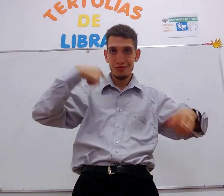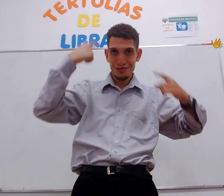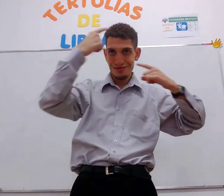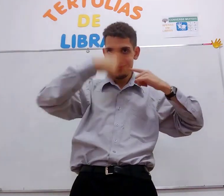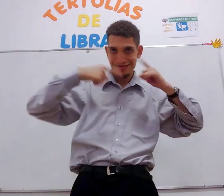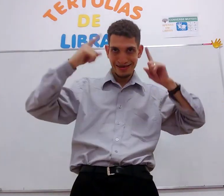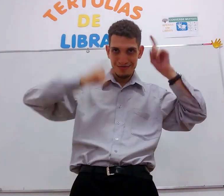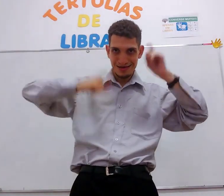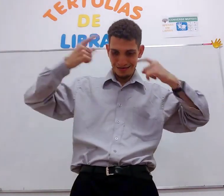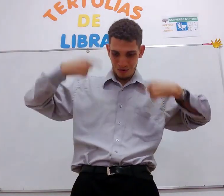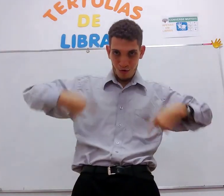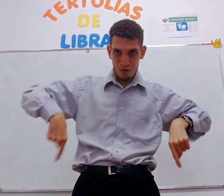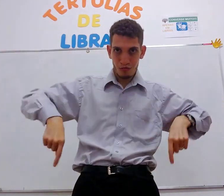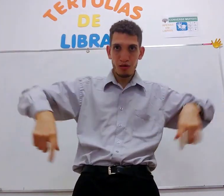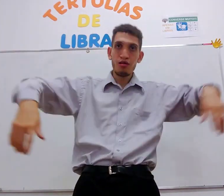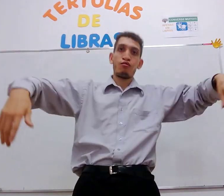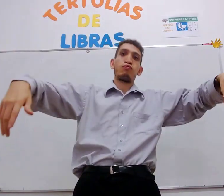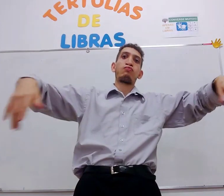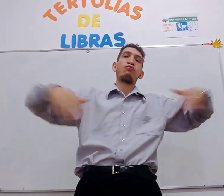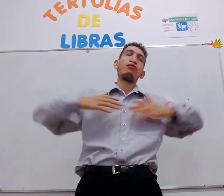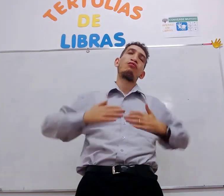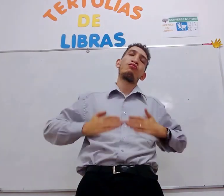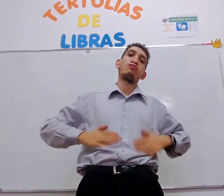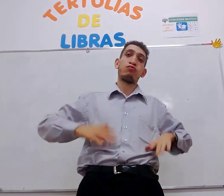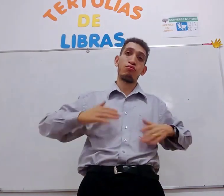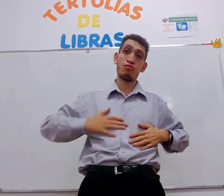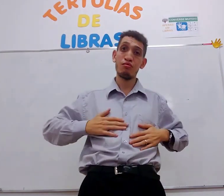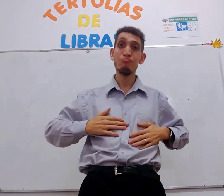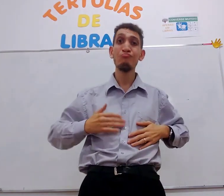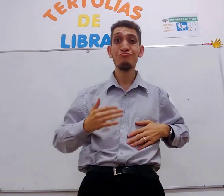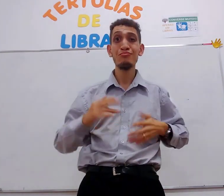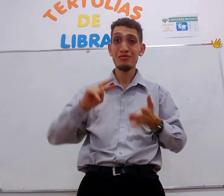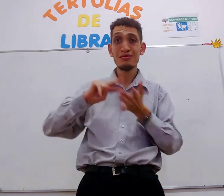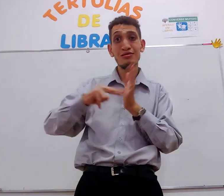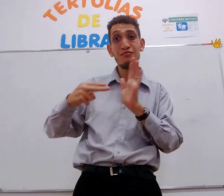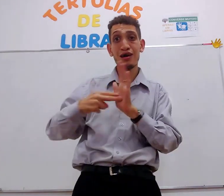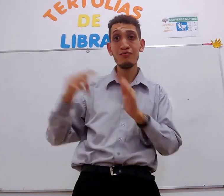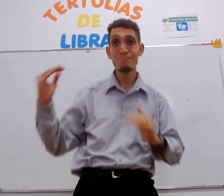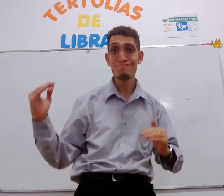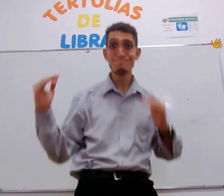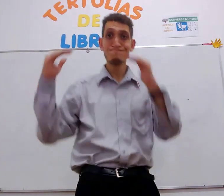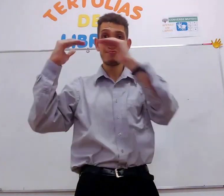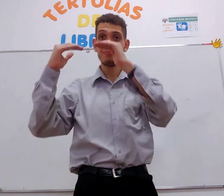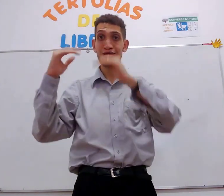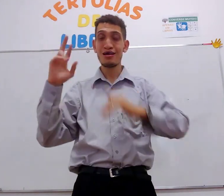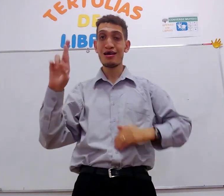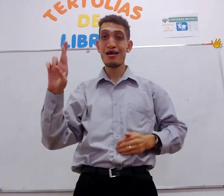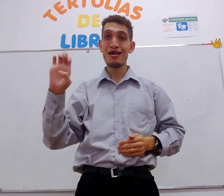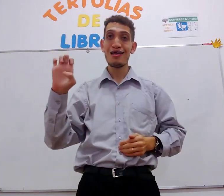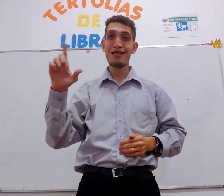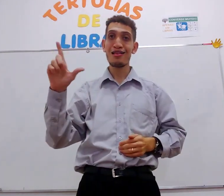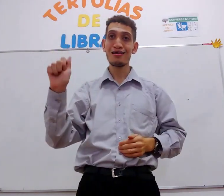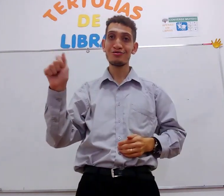curva, olha a expressão, assim, assim, isso significa equivalente,